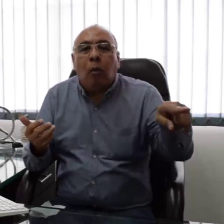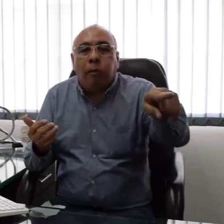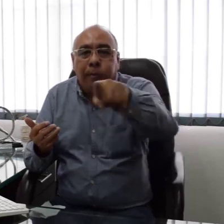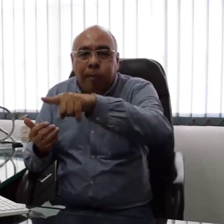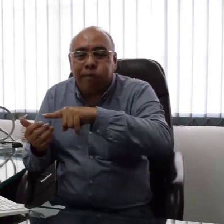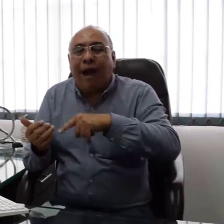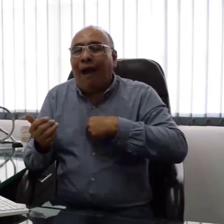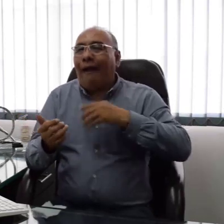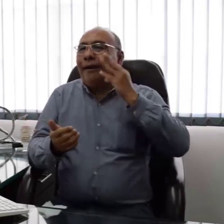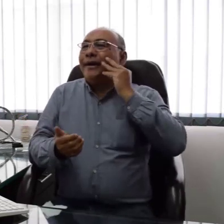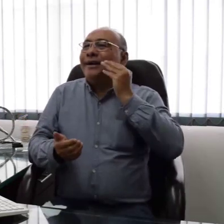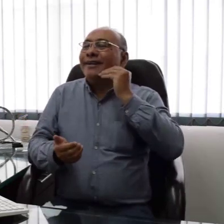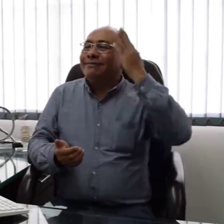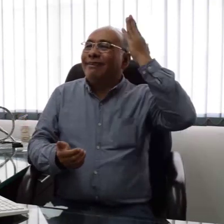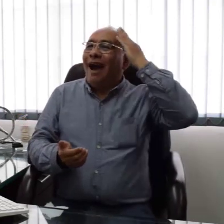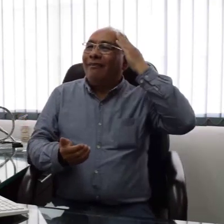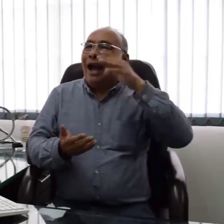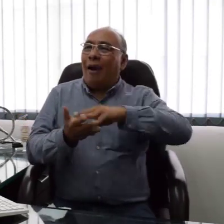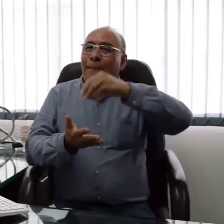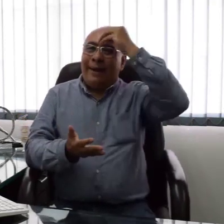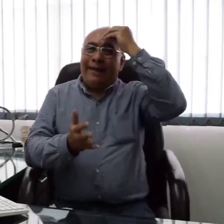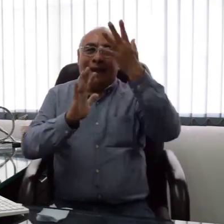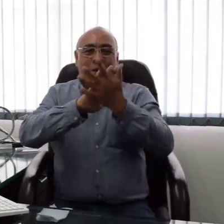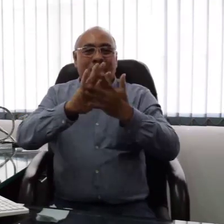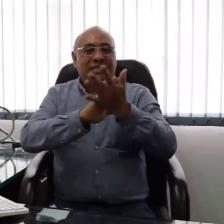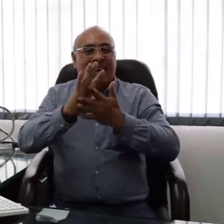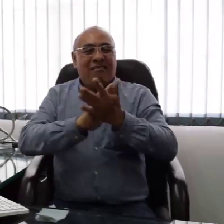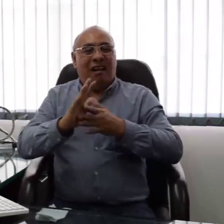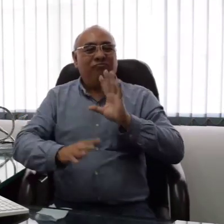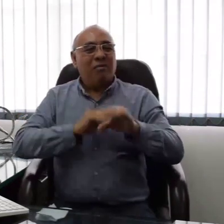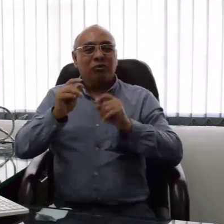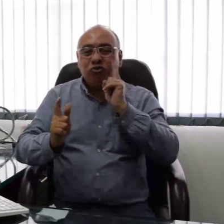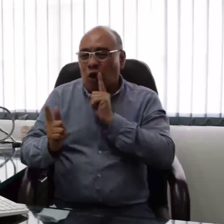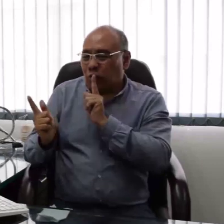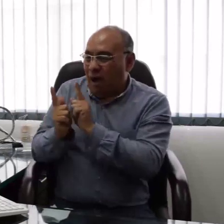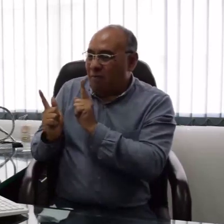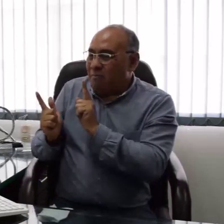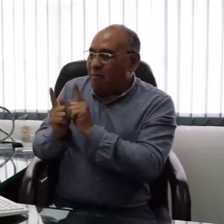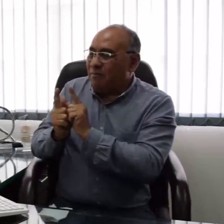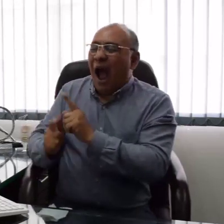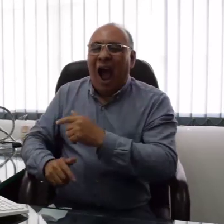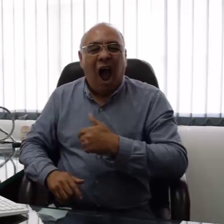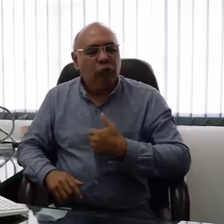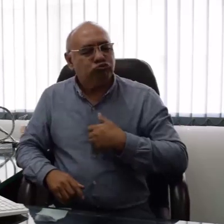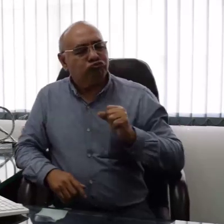Esto ocurre actualmente. Cualquier persona que aprende la lengua de señas o que interactúa con personas sordas durante muchos años